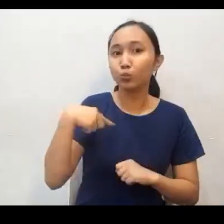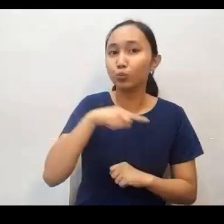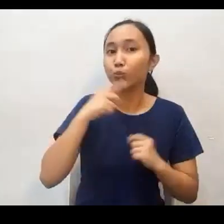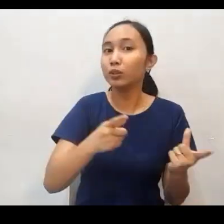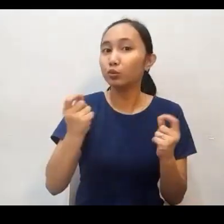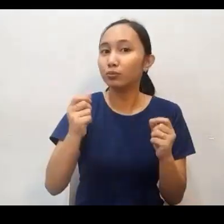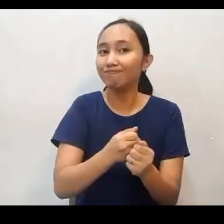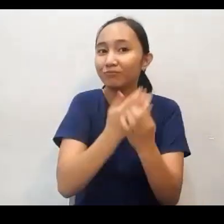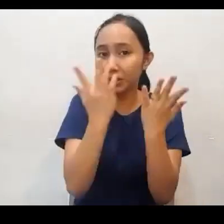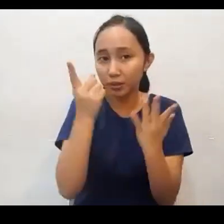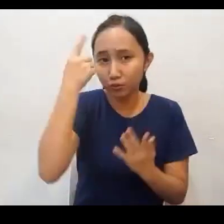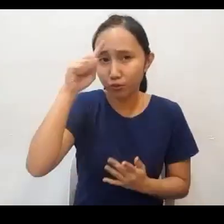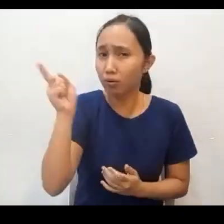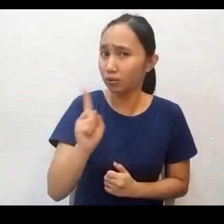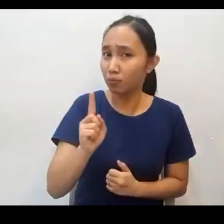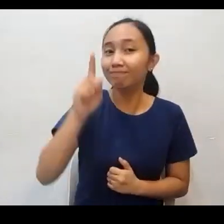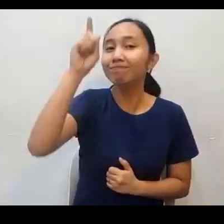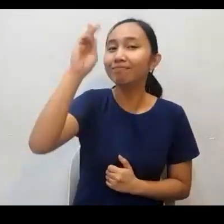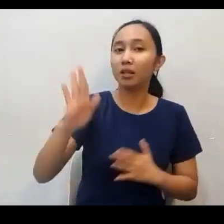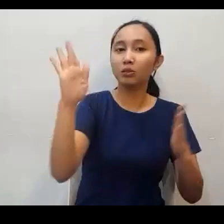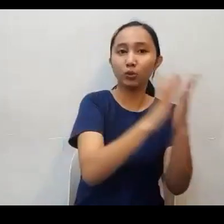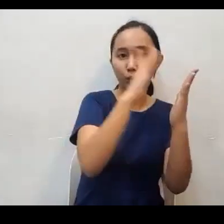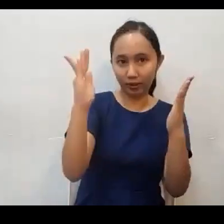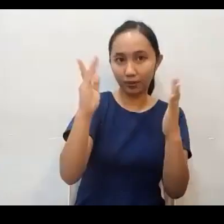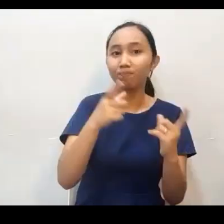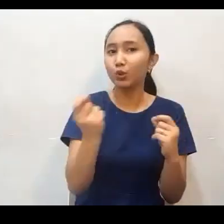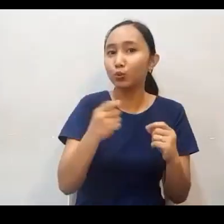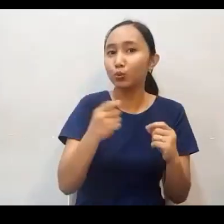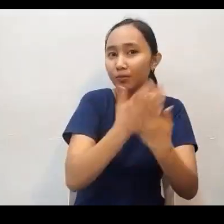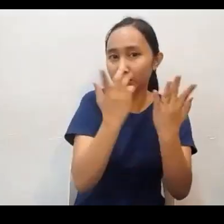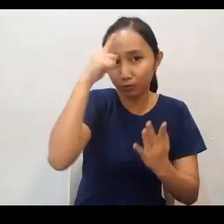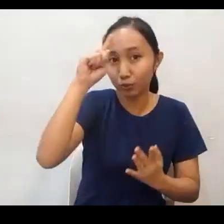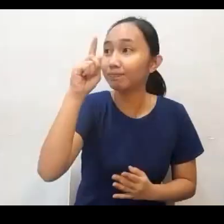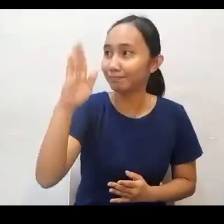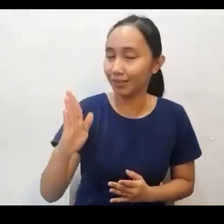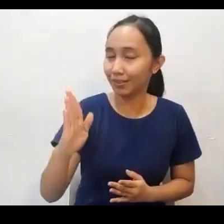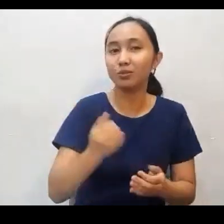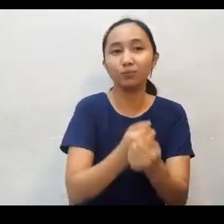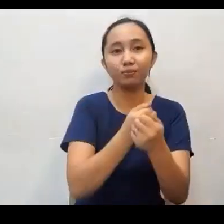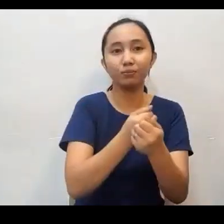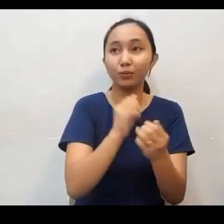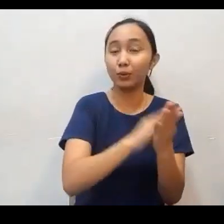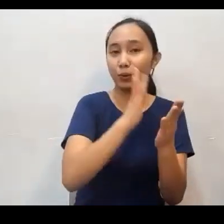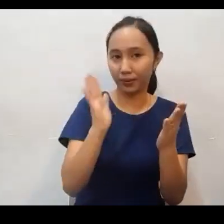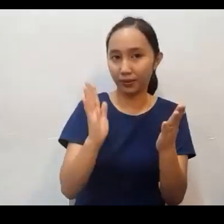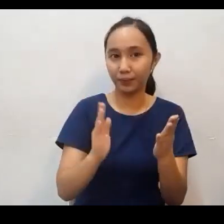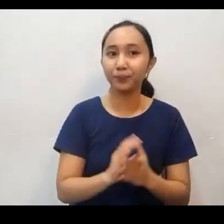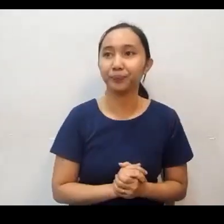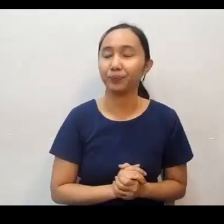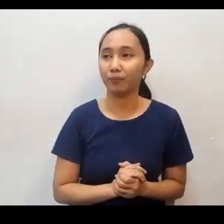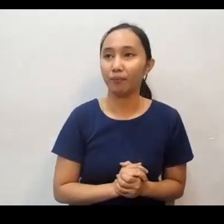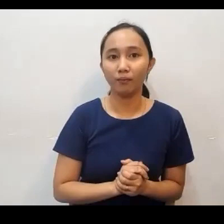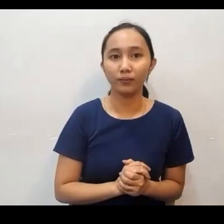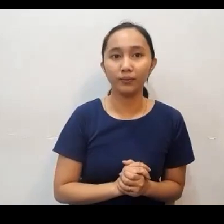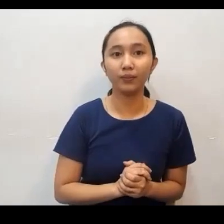glory of God Kaya sinabi po kaya ano man ang inyong ginagawa kung kumakain man umiinom o an man ang ginagawa gawin ninyo ang lahat sa